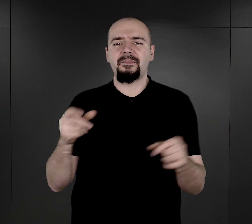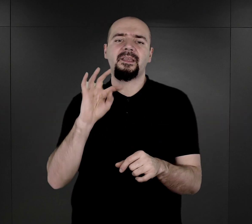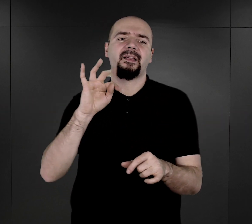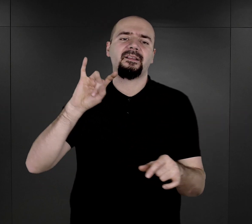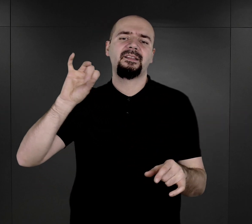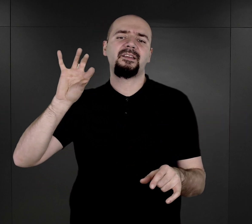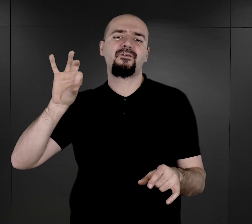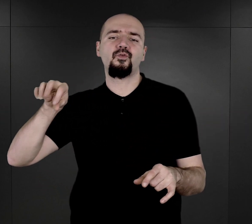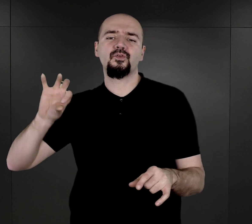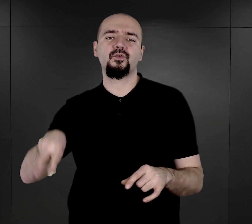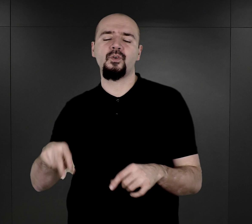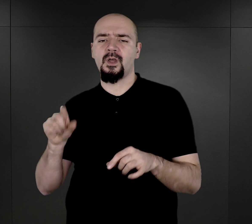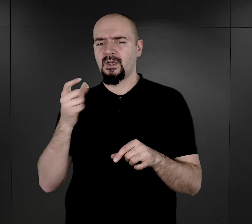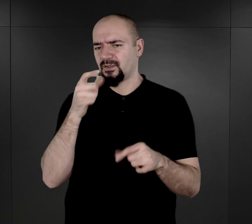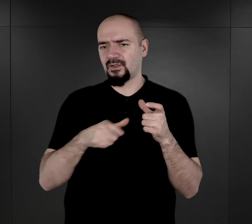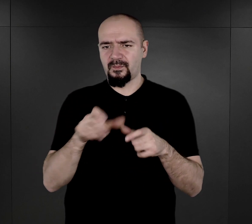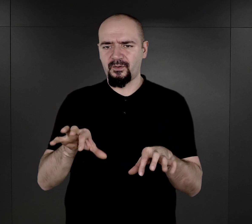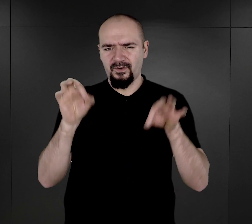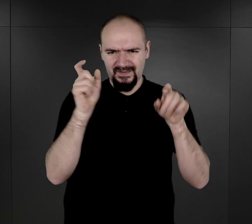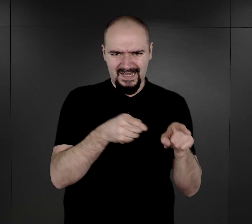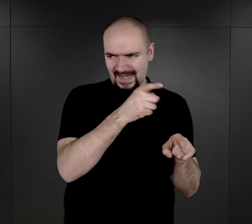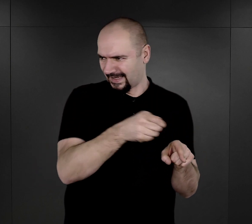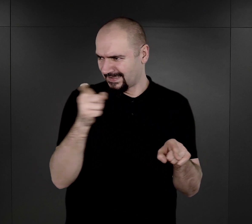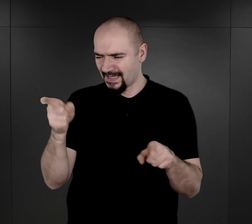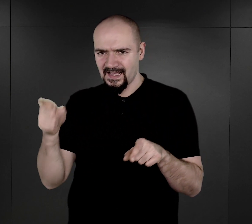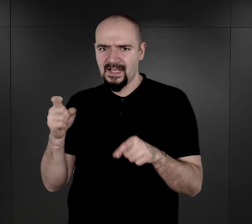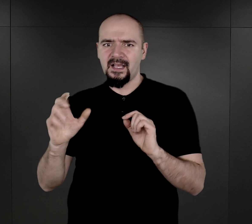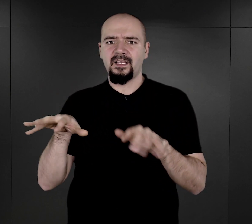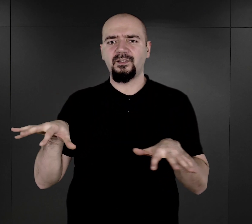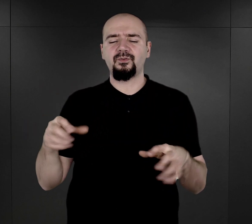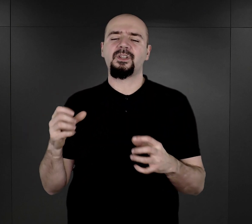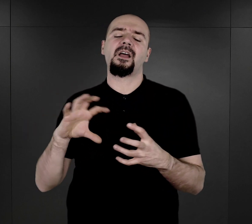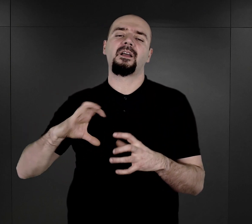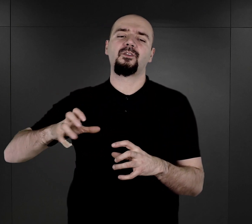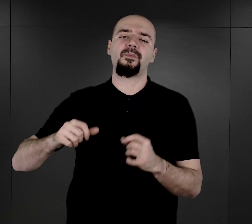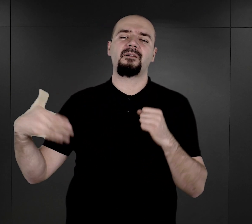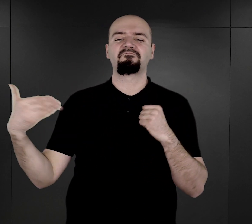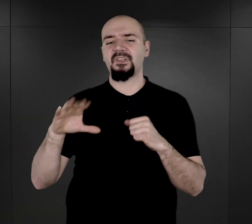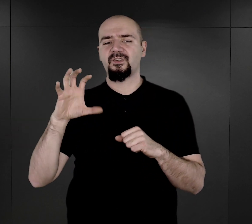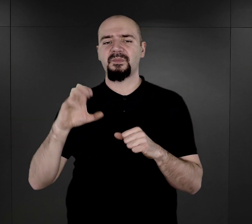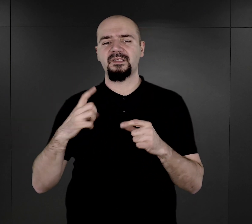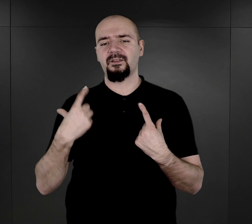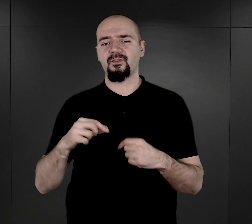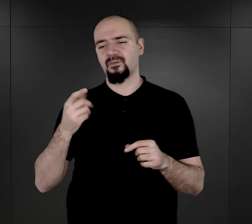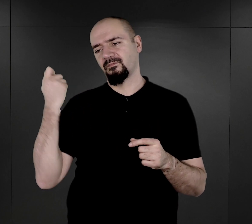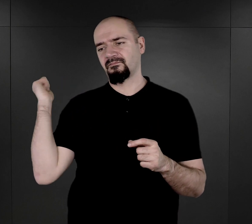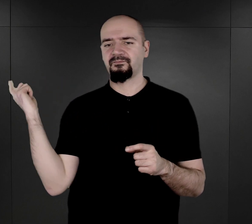przeprowadzono selekcję w obozie i też dużą grupę, ponad 1500 osób, skierowano do komór